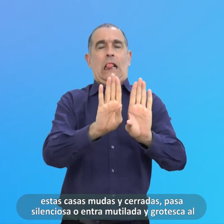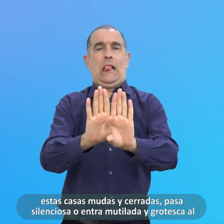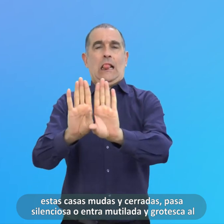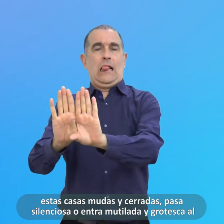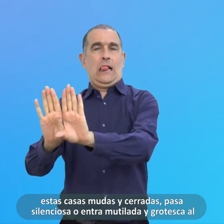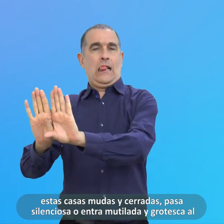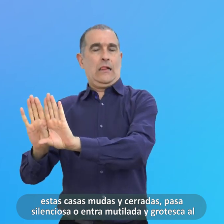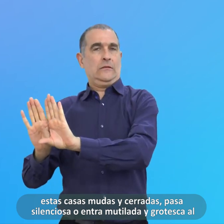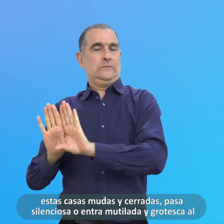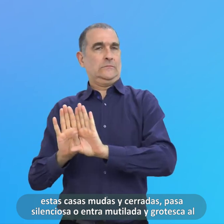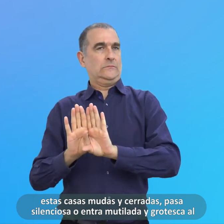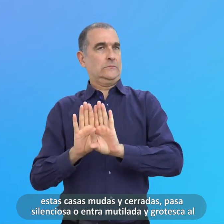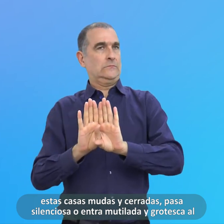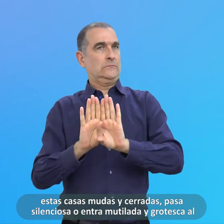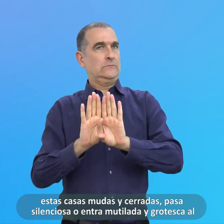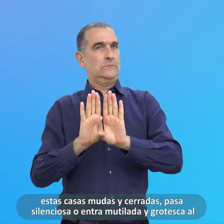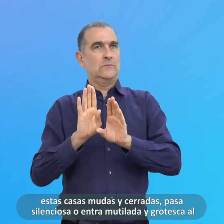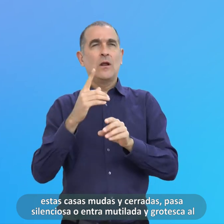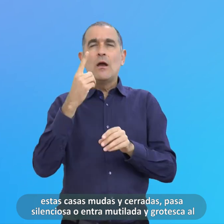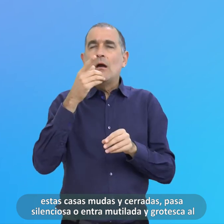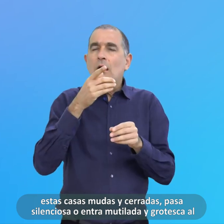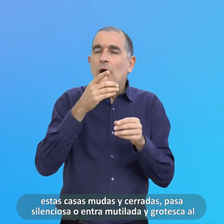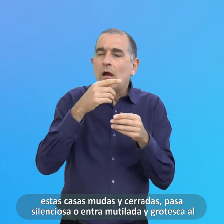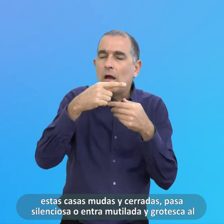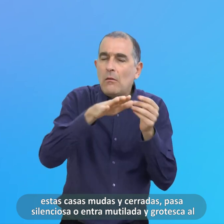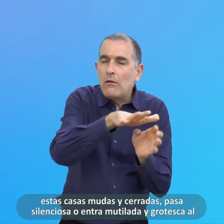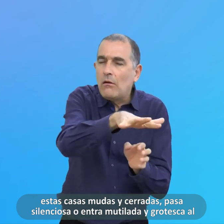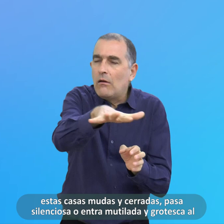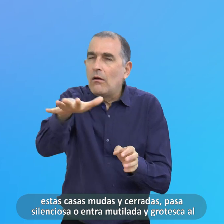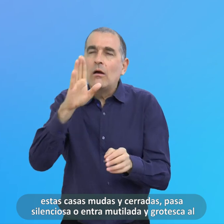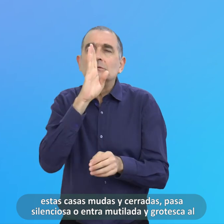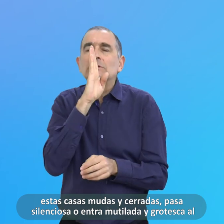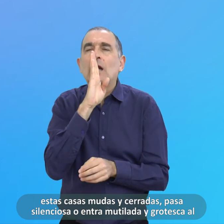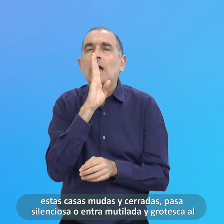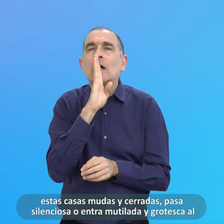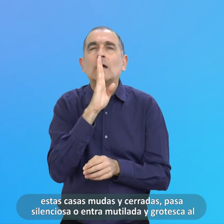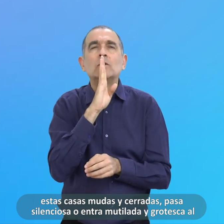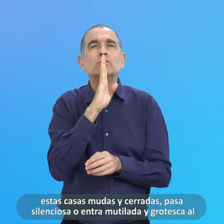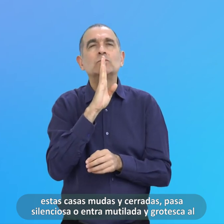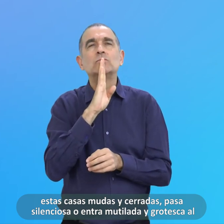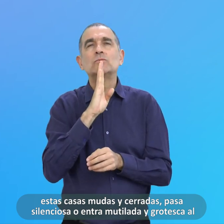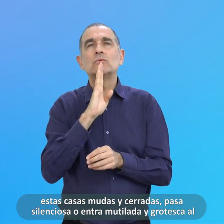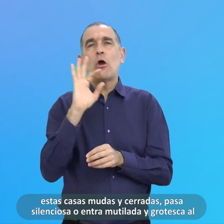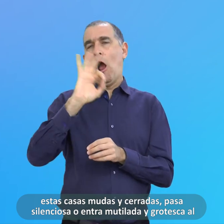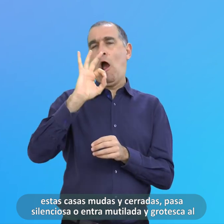Pasa silenciosa O entra mutilada